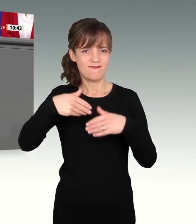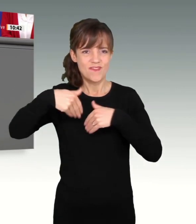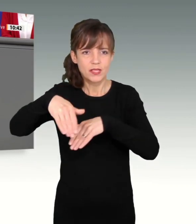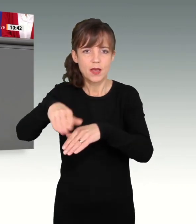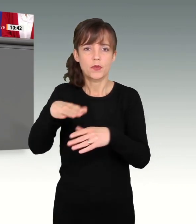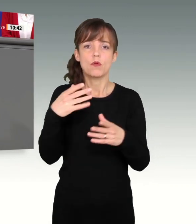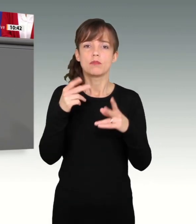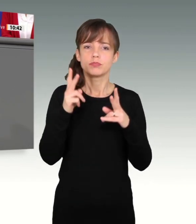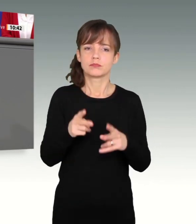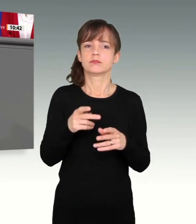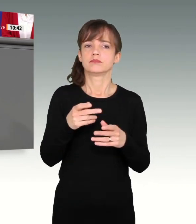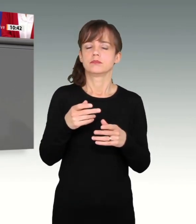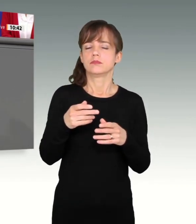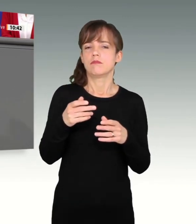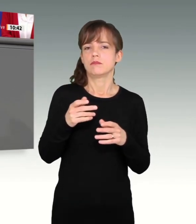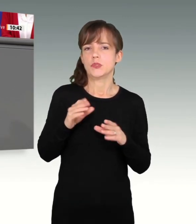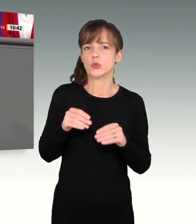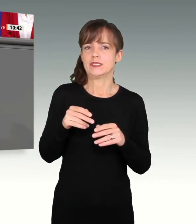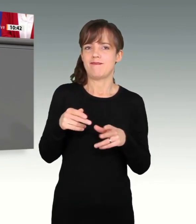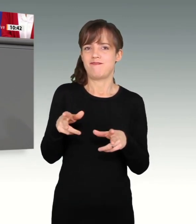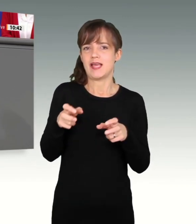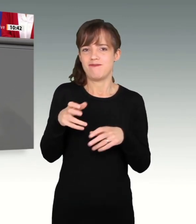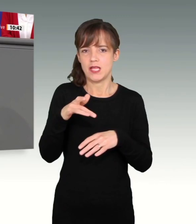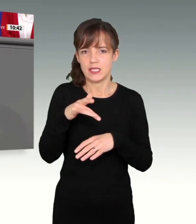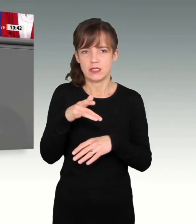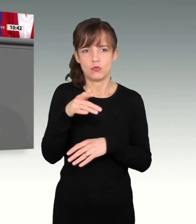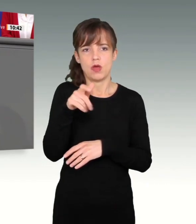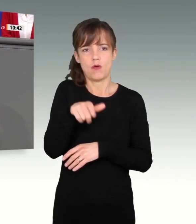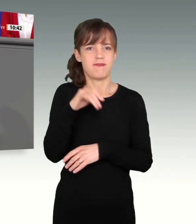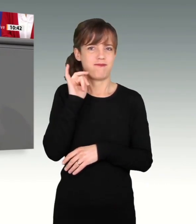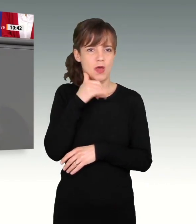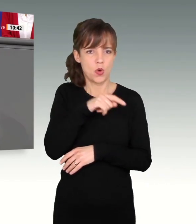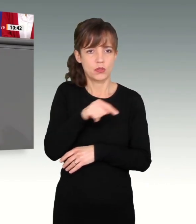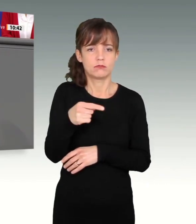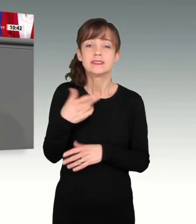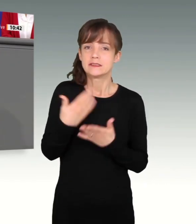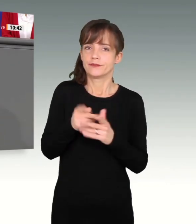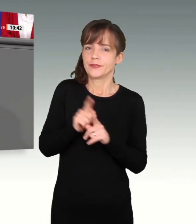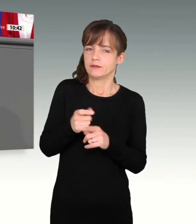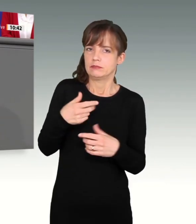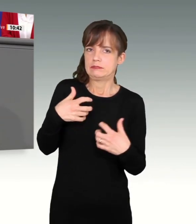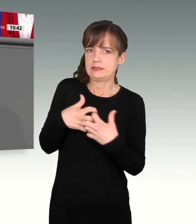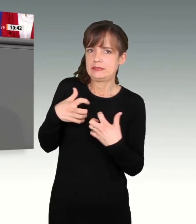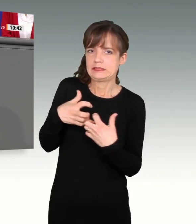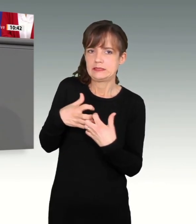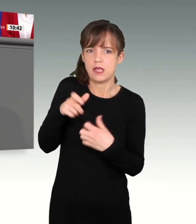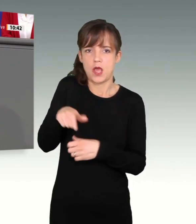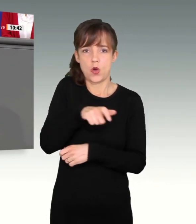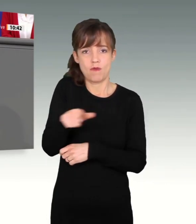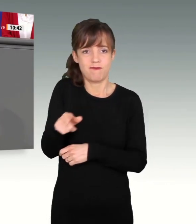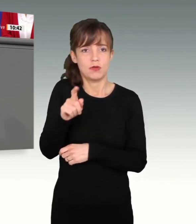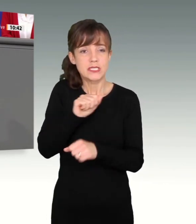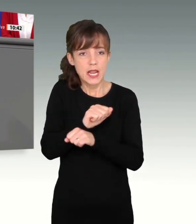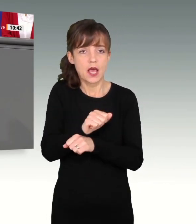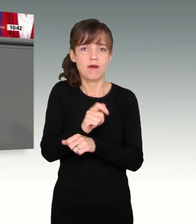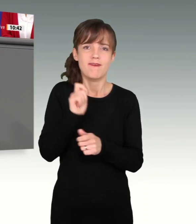als Kriegswaffe gegen Jesidinnen, Sklaverei und Folter angegriffen wurde hier auch das Menschenrecht auf Religionsfreiheit.